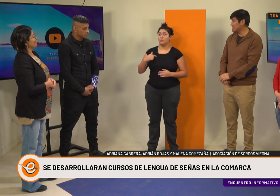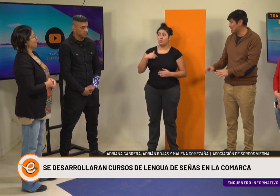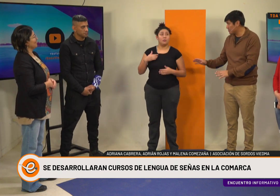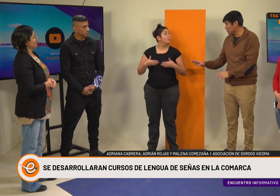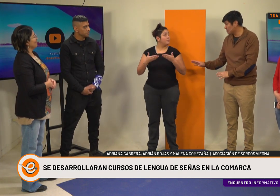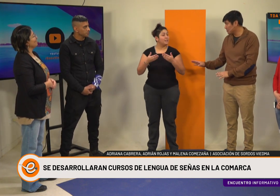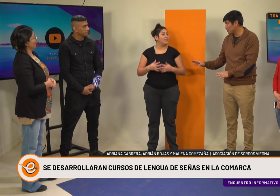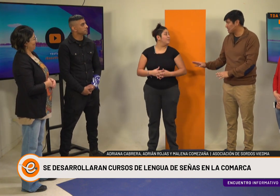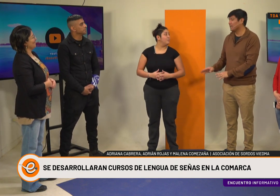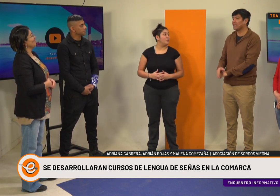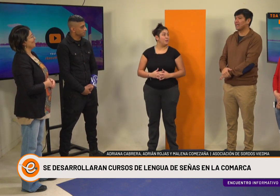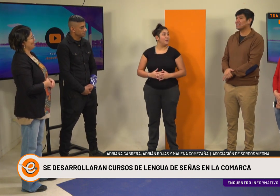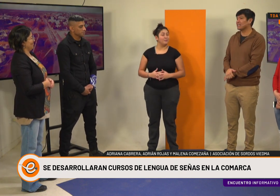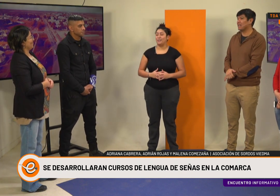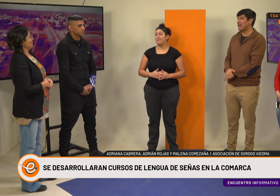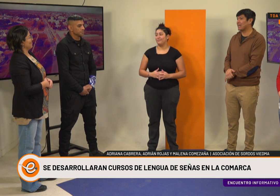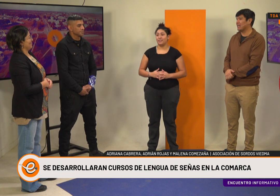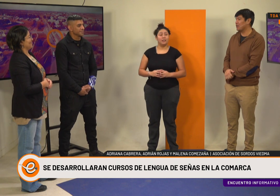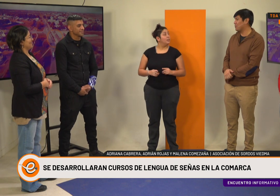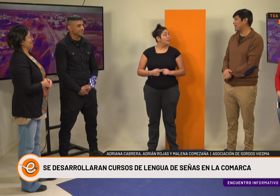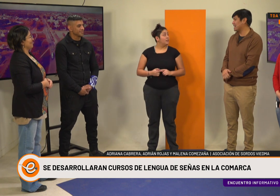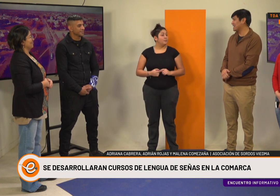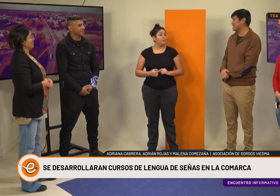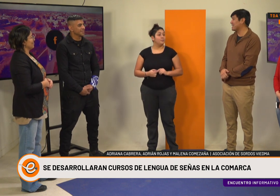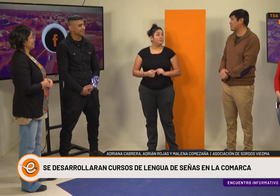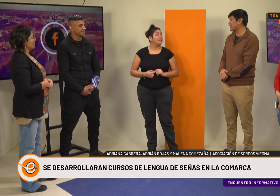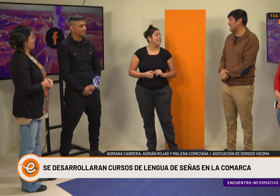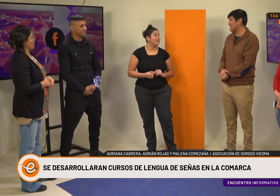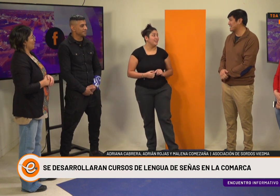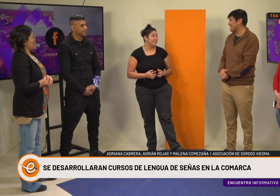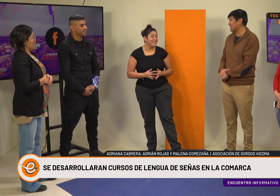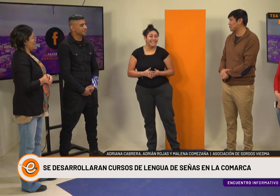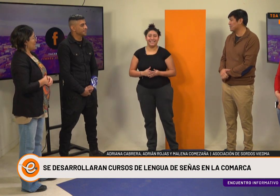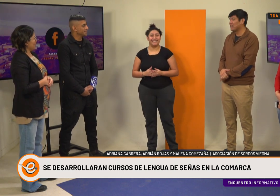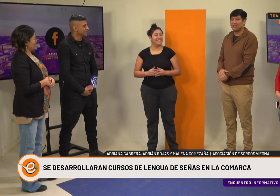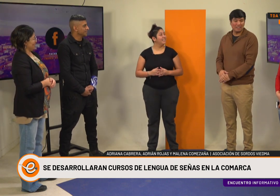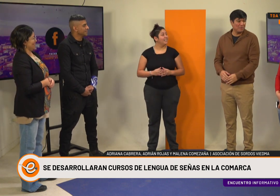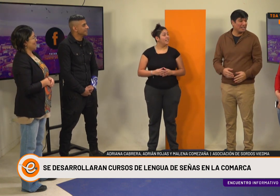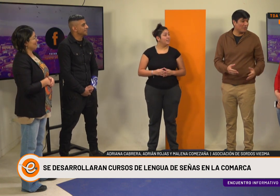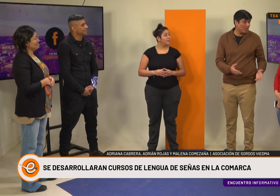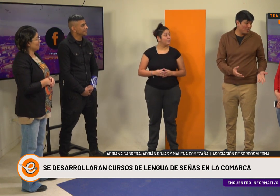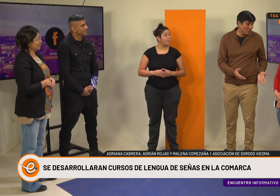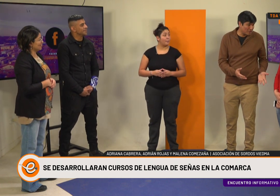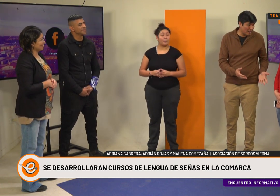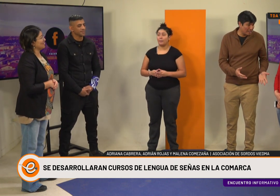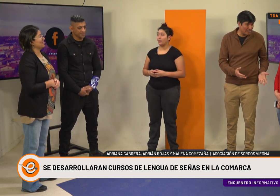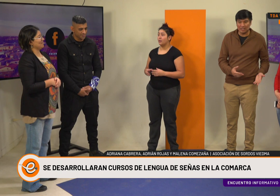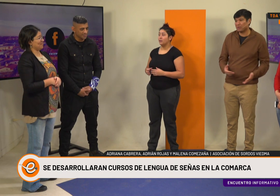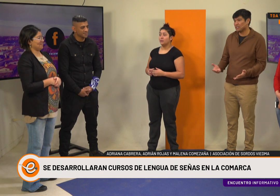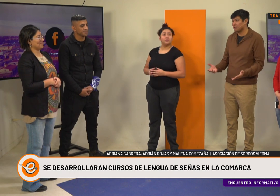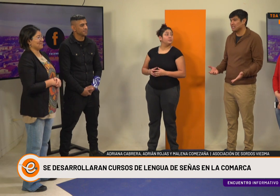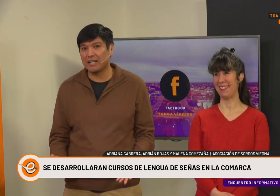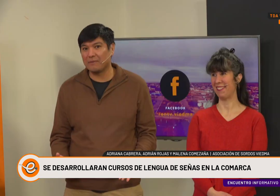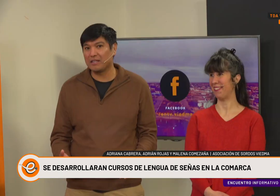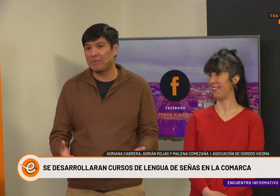Comesaña, ¿no es cierto? Sí. Que es la que nos va a hacer de intérprete en este caso, ¿no? Tenemos que ir acomodándonos a este